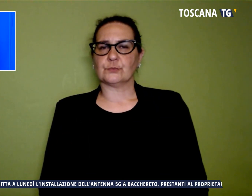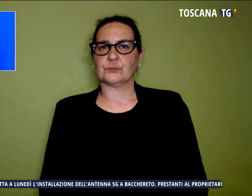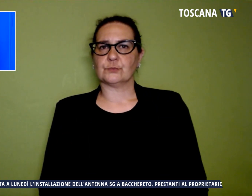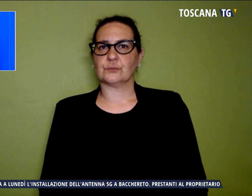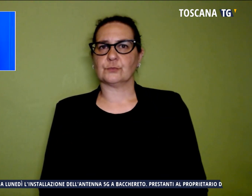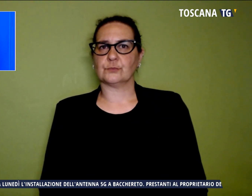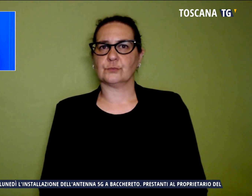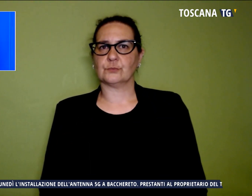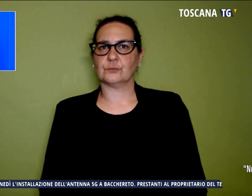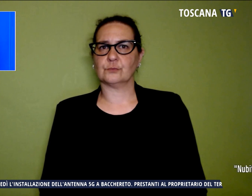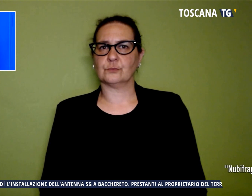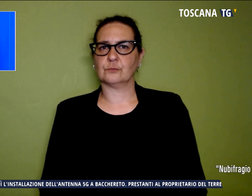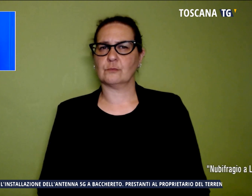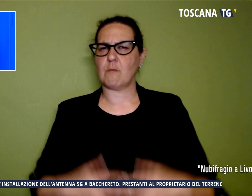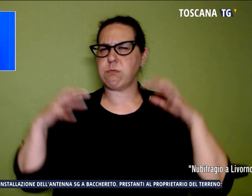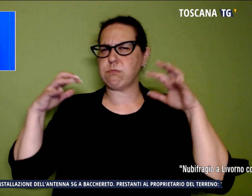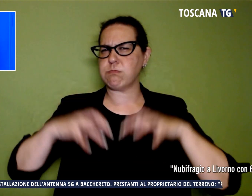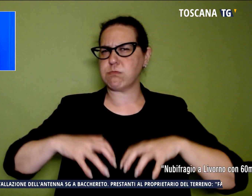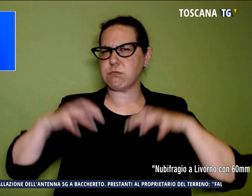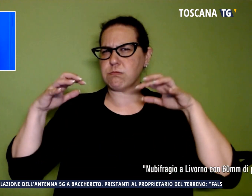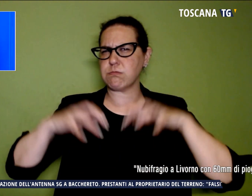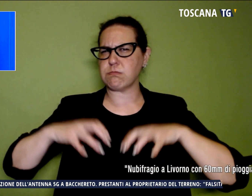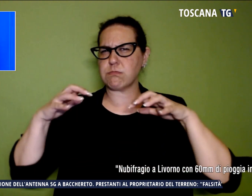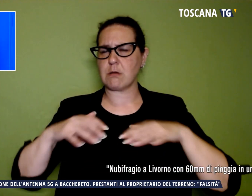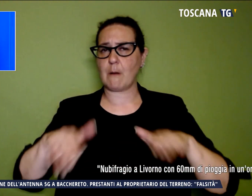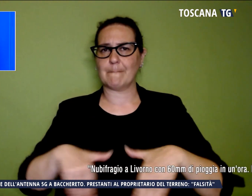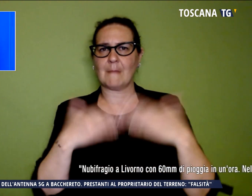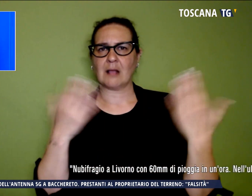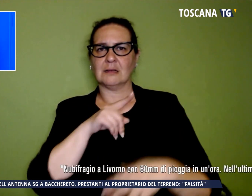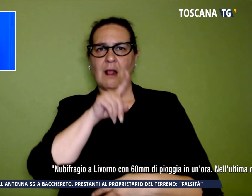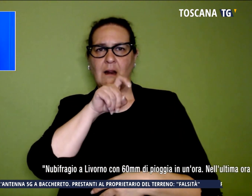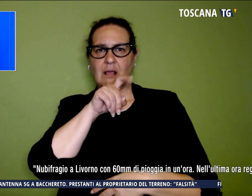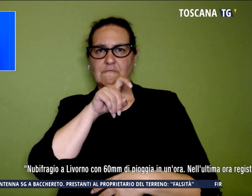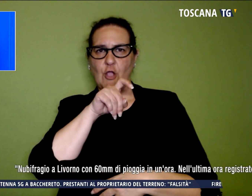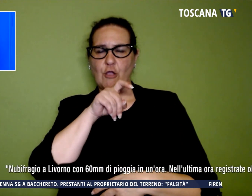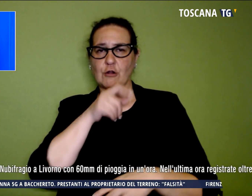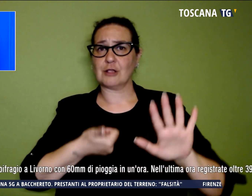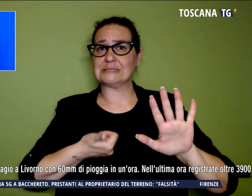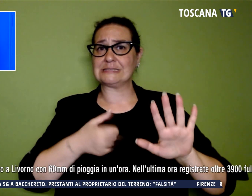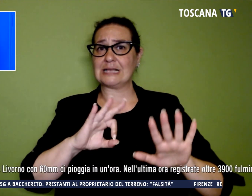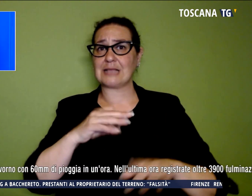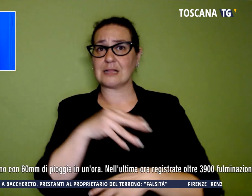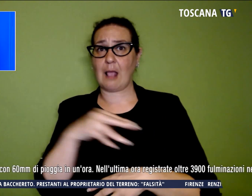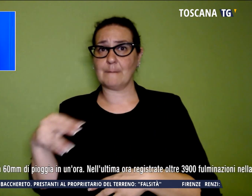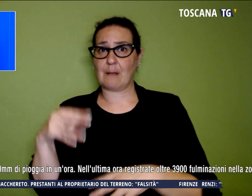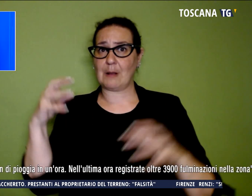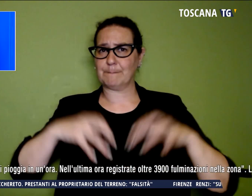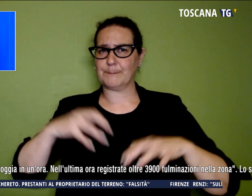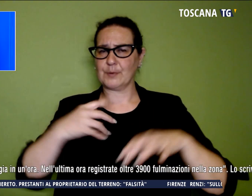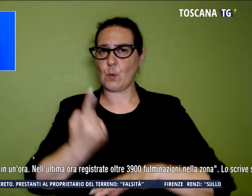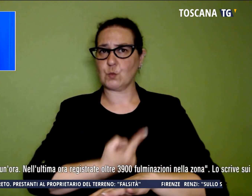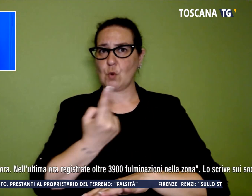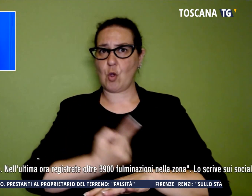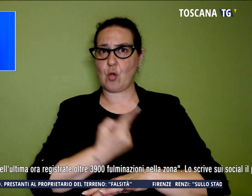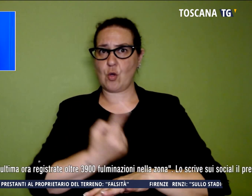Nubifragio a Livorno questa mattina con 60 mm di pioggia in un'ora. Nelle